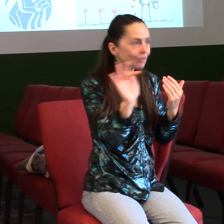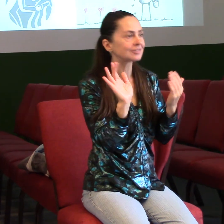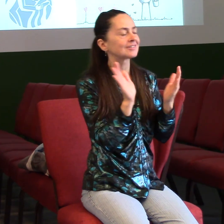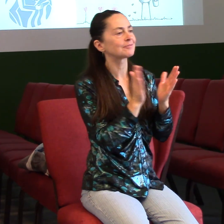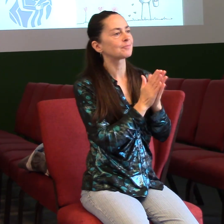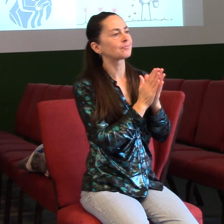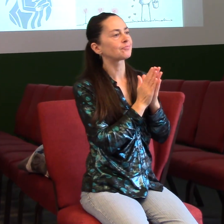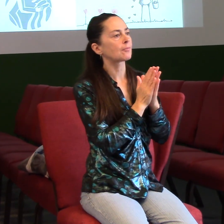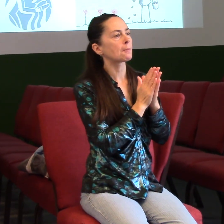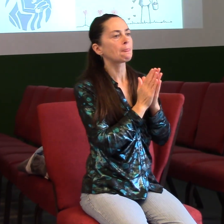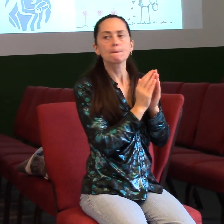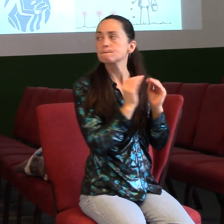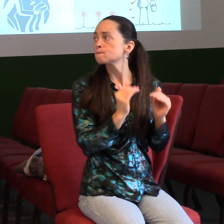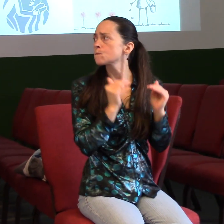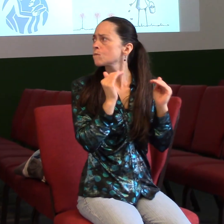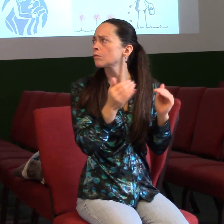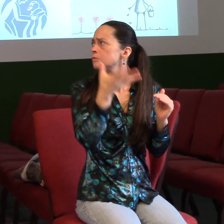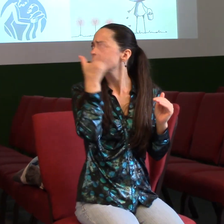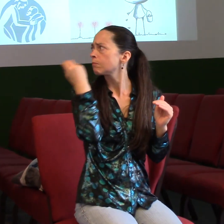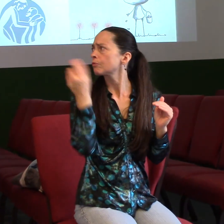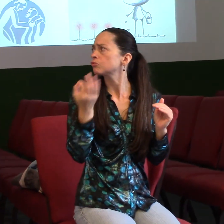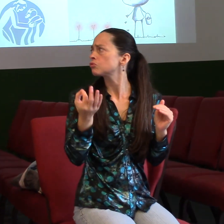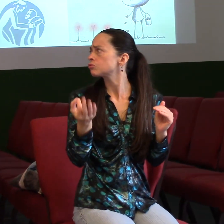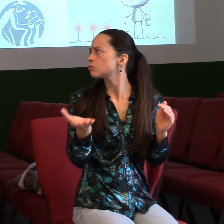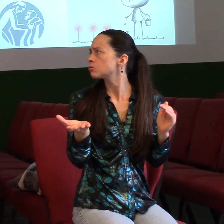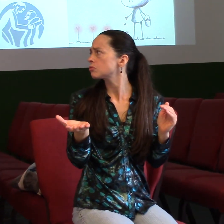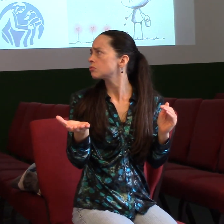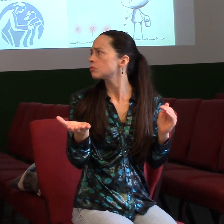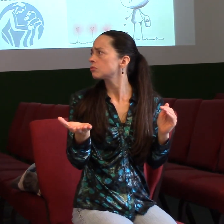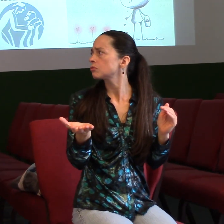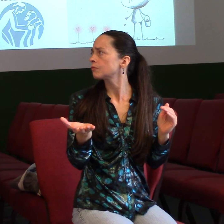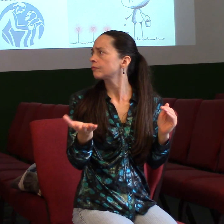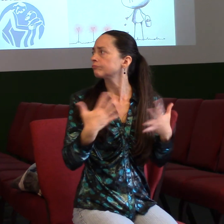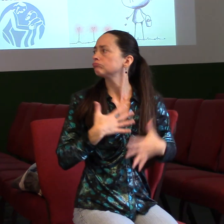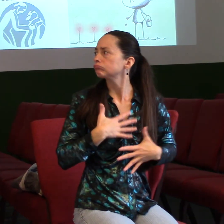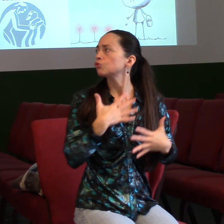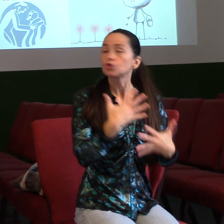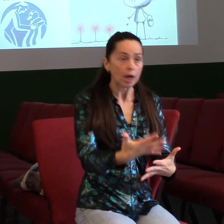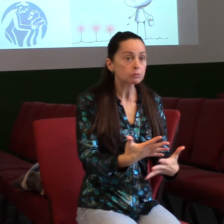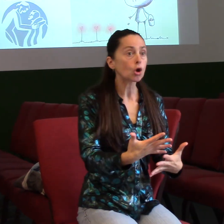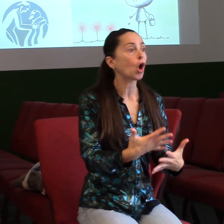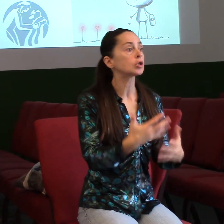A teď jsem zapomněl, co je, ty jo. Štědros je ta krabička od zápalek, co dostává sušenku.